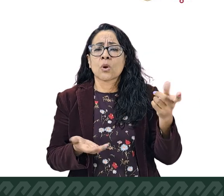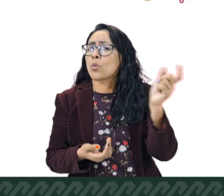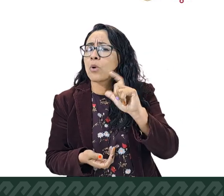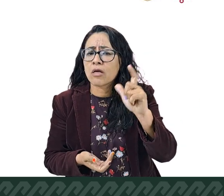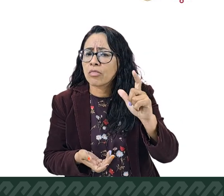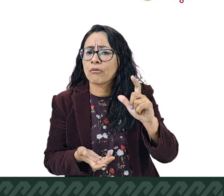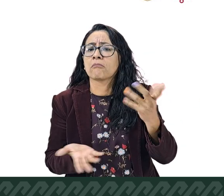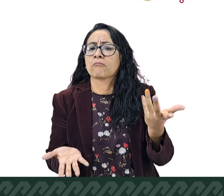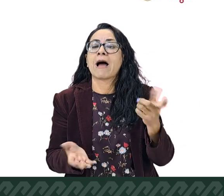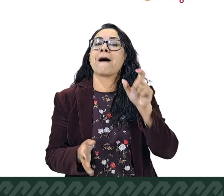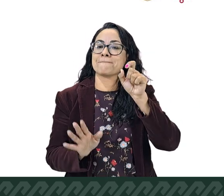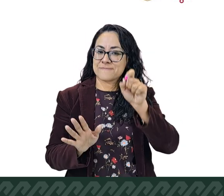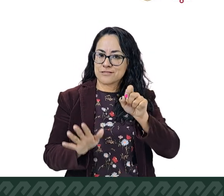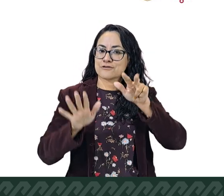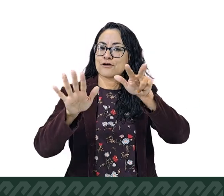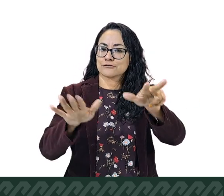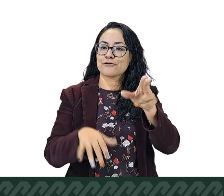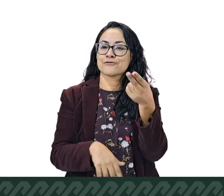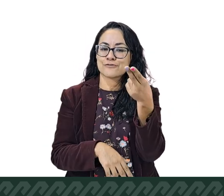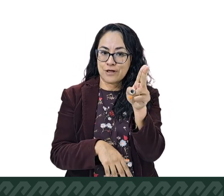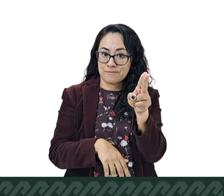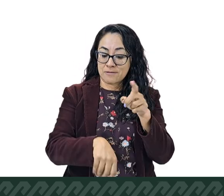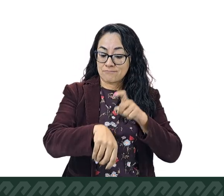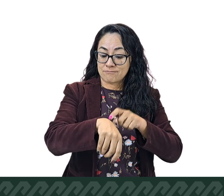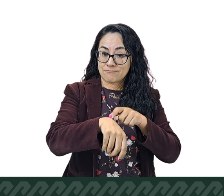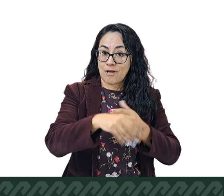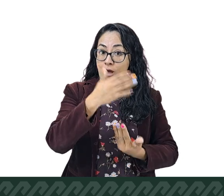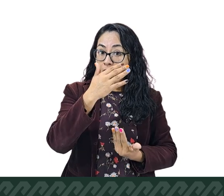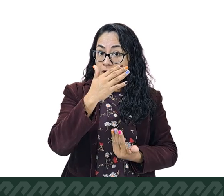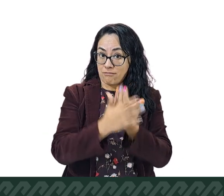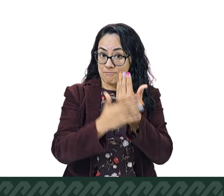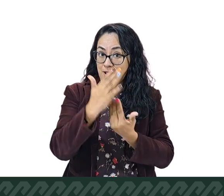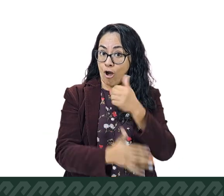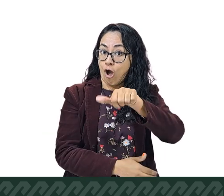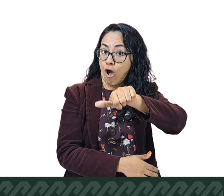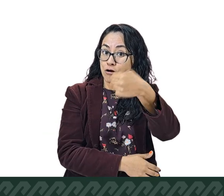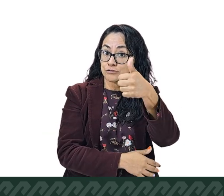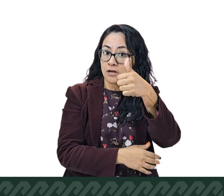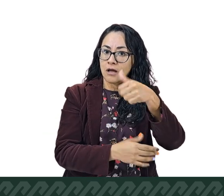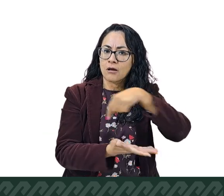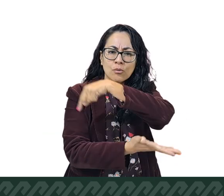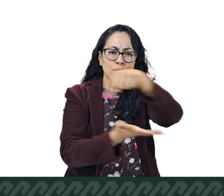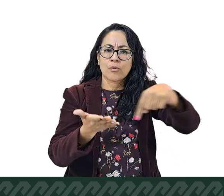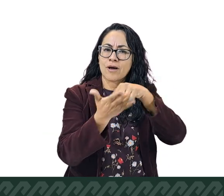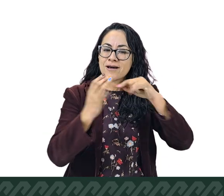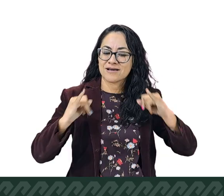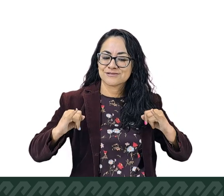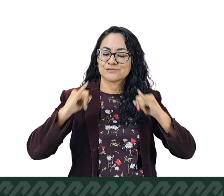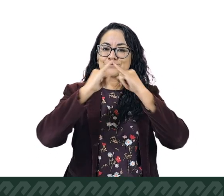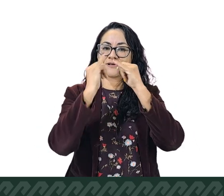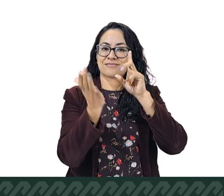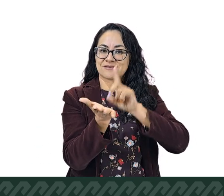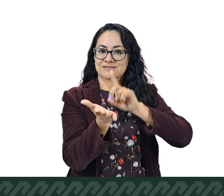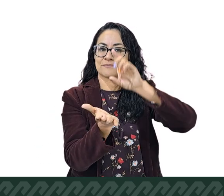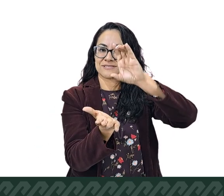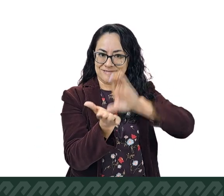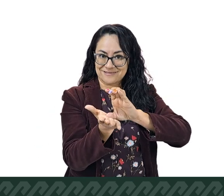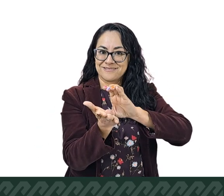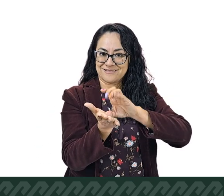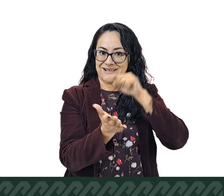de noviembre a las 11 horas en el Indiscapacidad, ubicado en calle